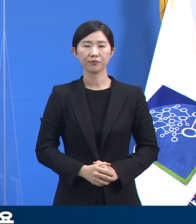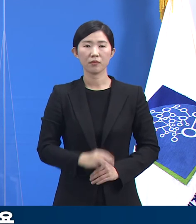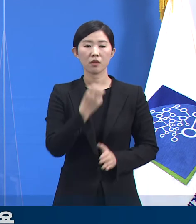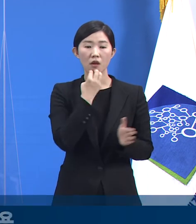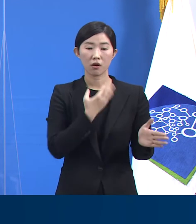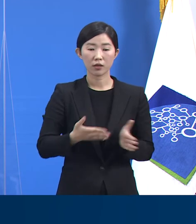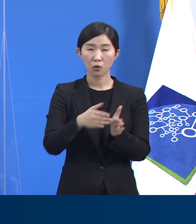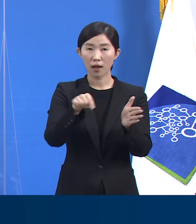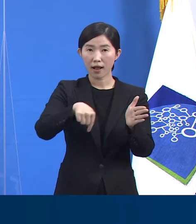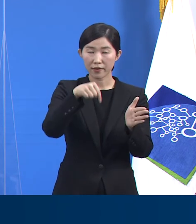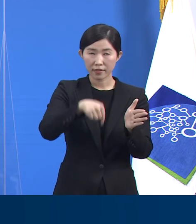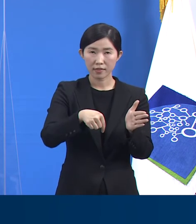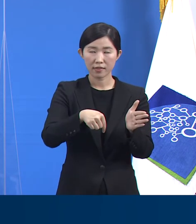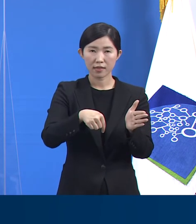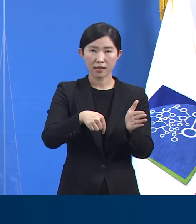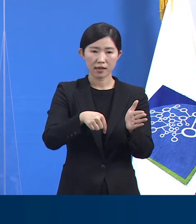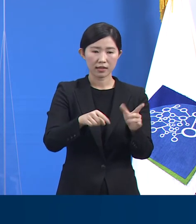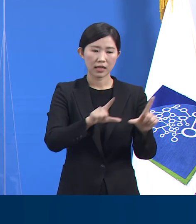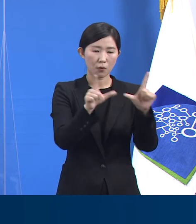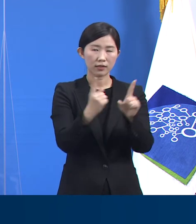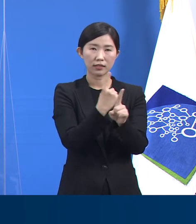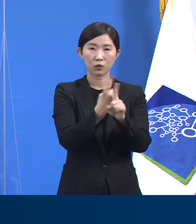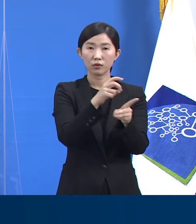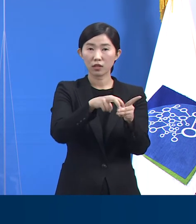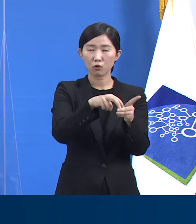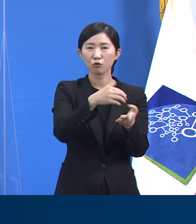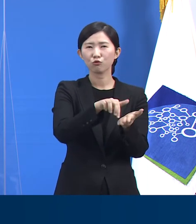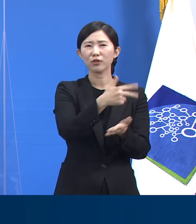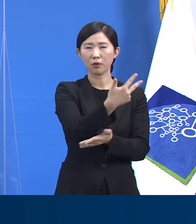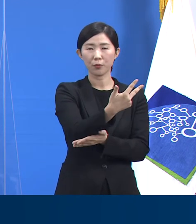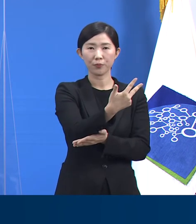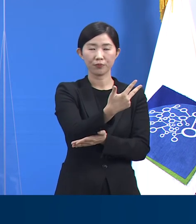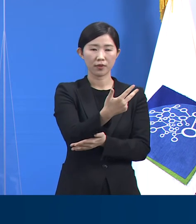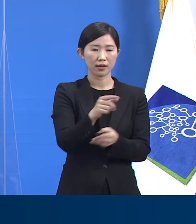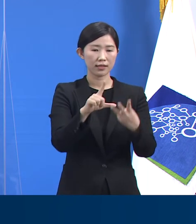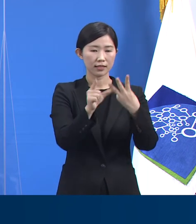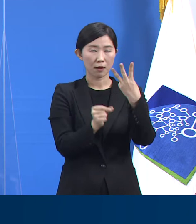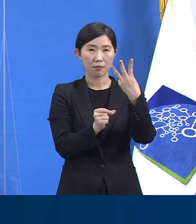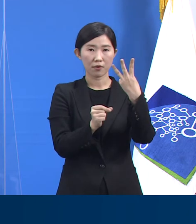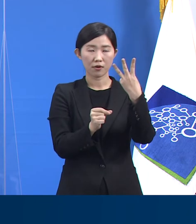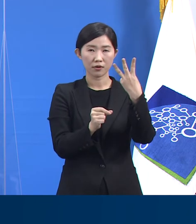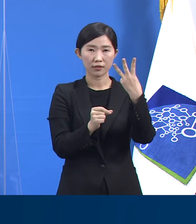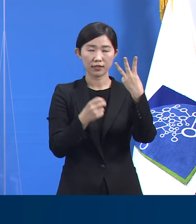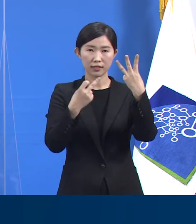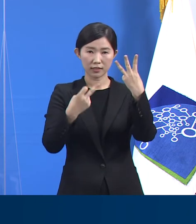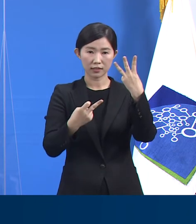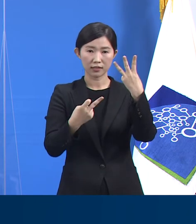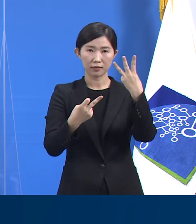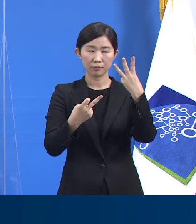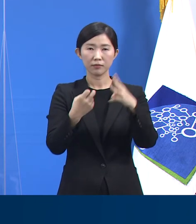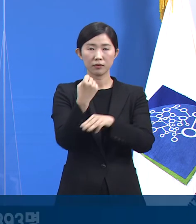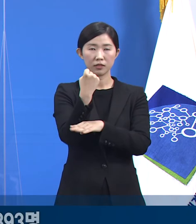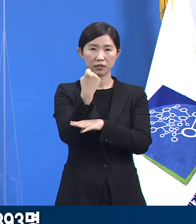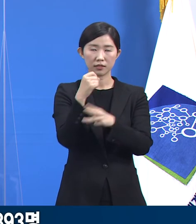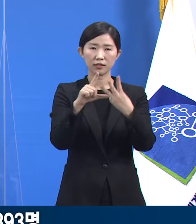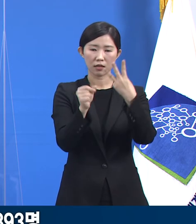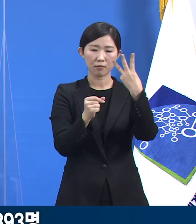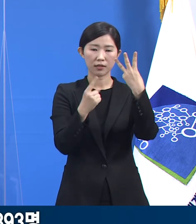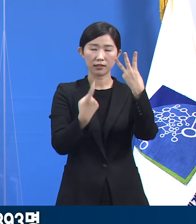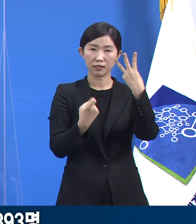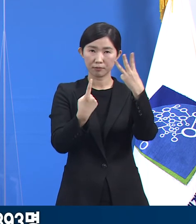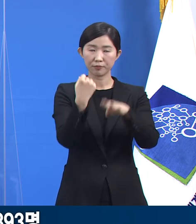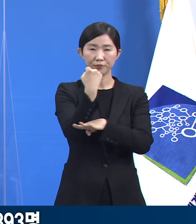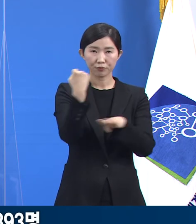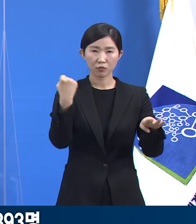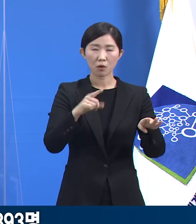경기도의 7개 생활치료센터에는 3월 12일 18시 기준 787명 입소해 66